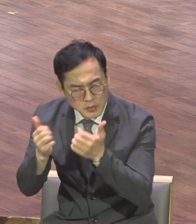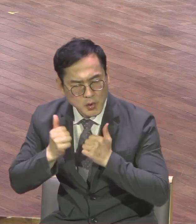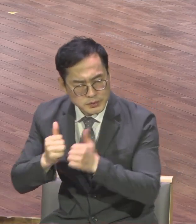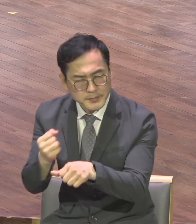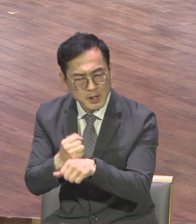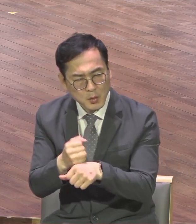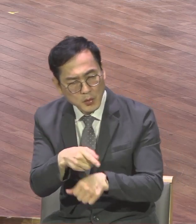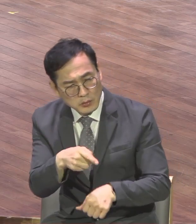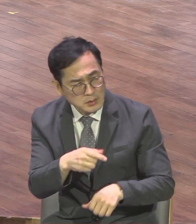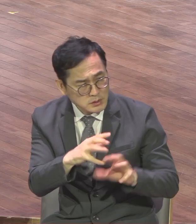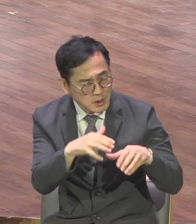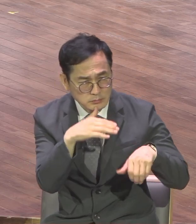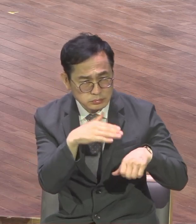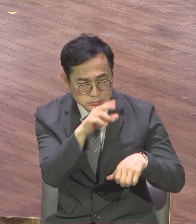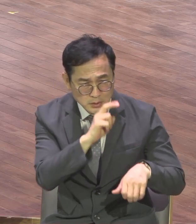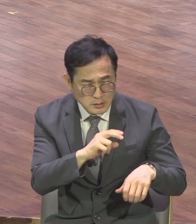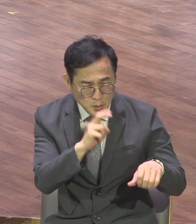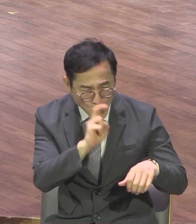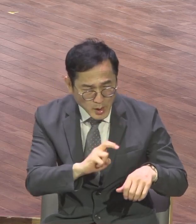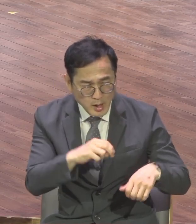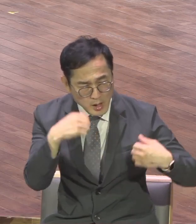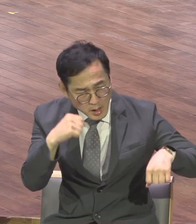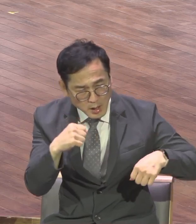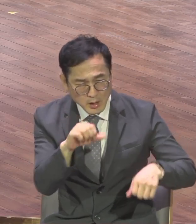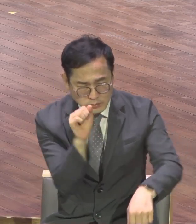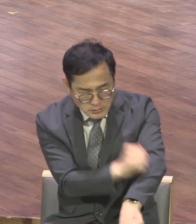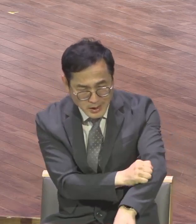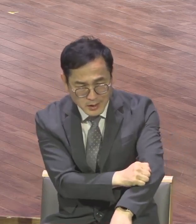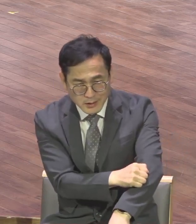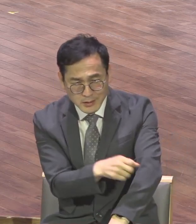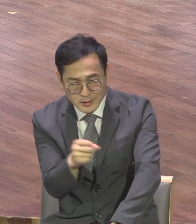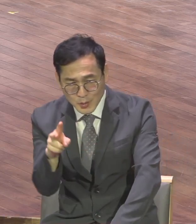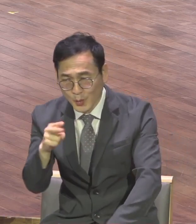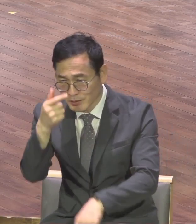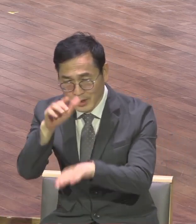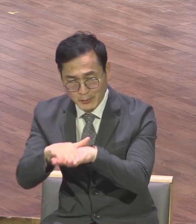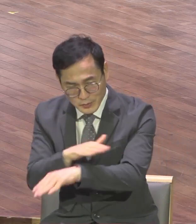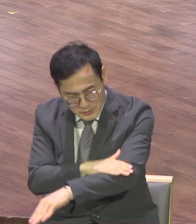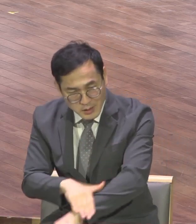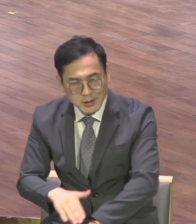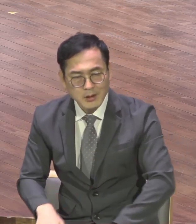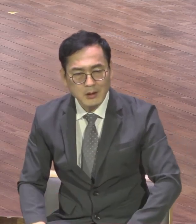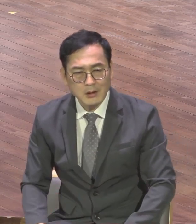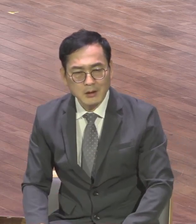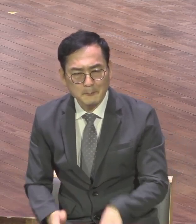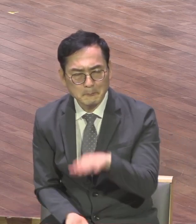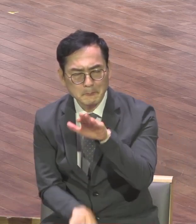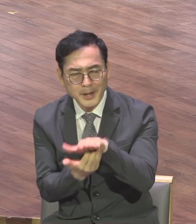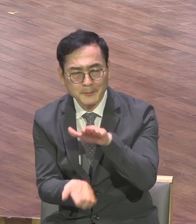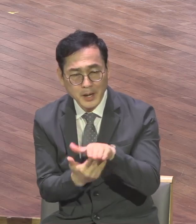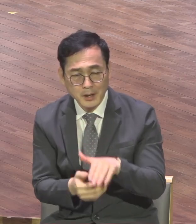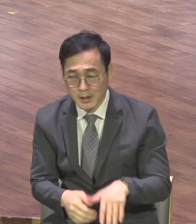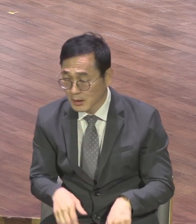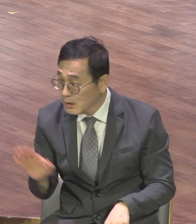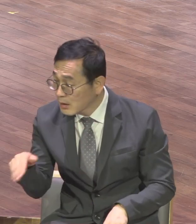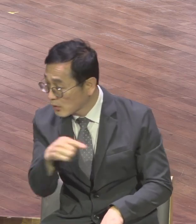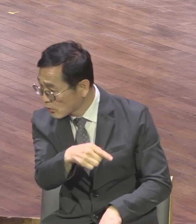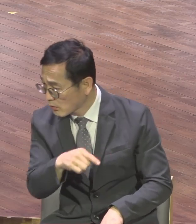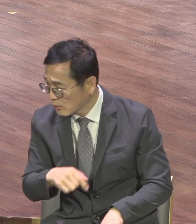그러더니 몇 달 동안 새벽까지 새벽까지 구석구석에서 연습했대요 퇴근하고